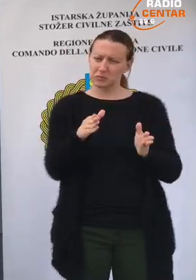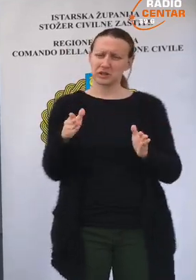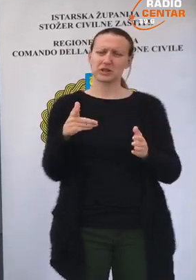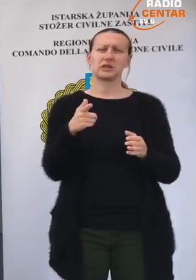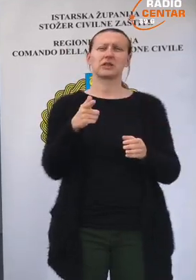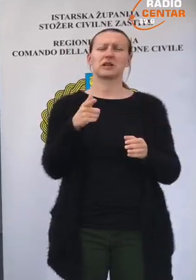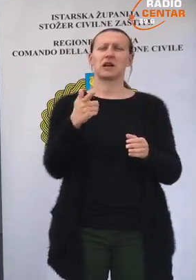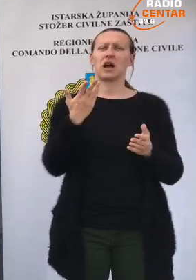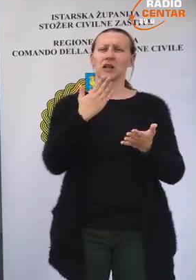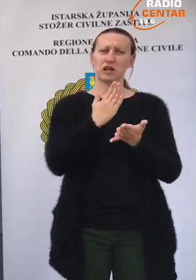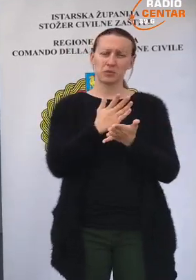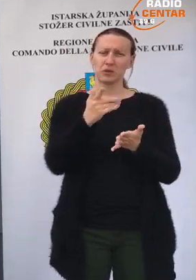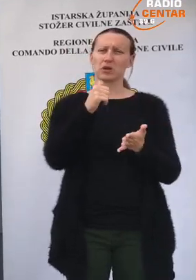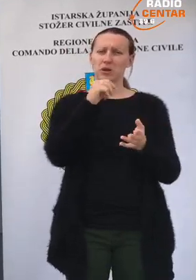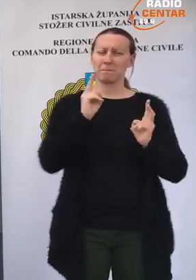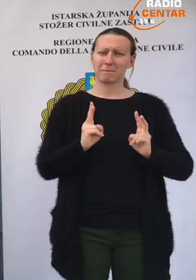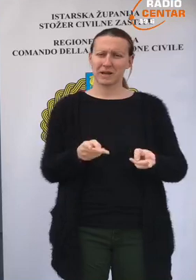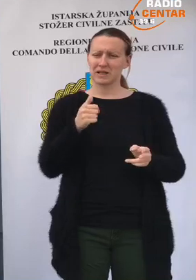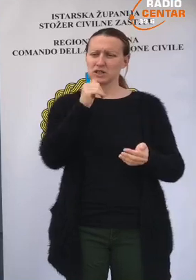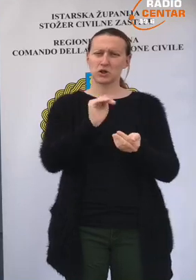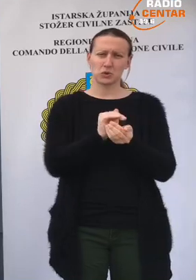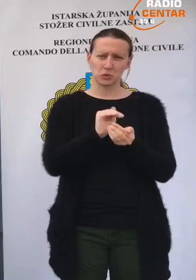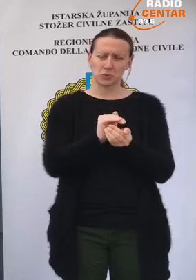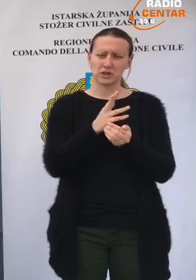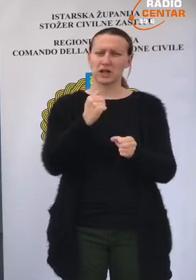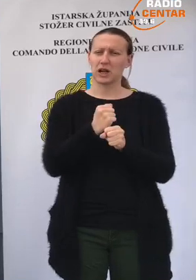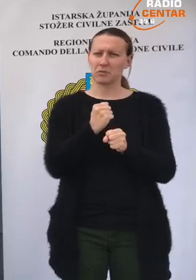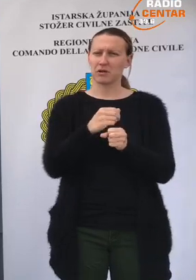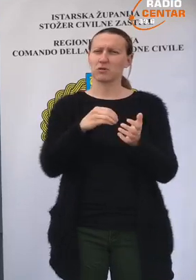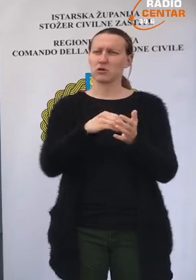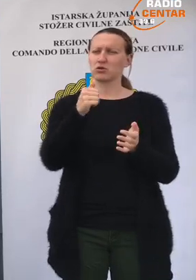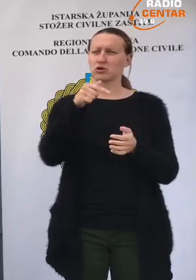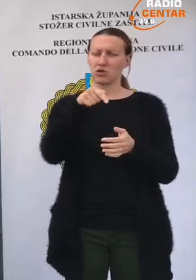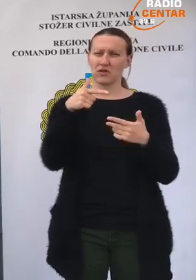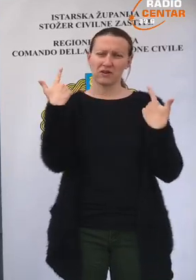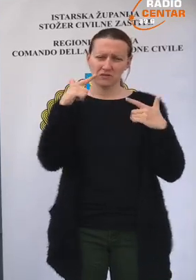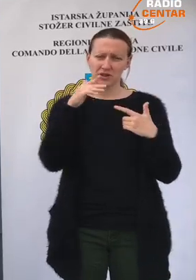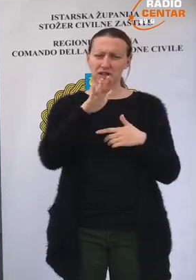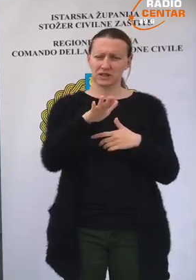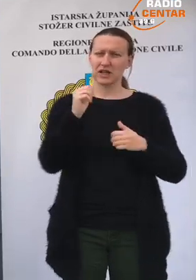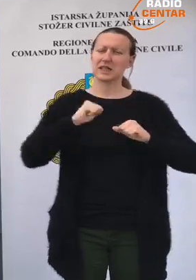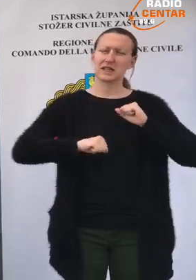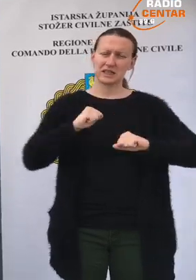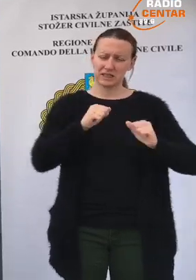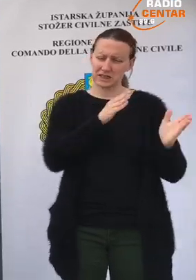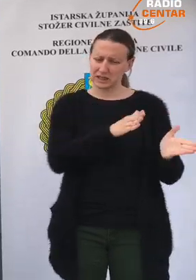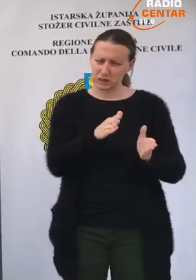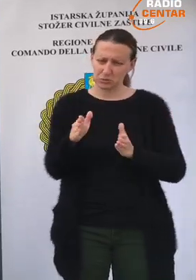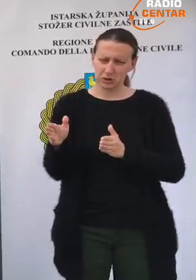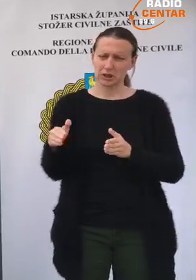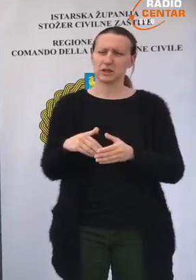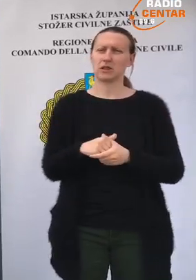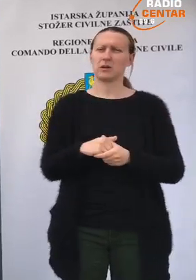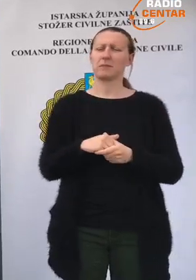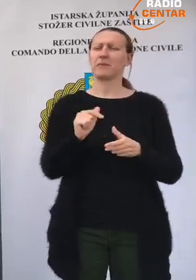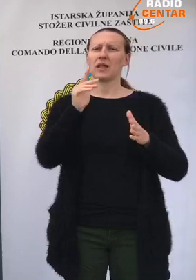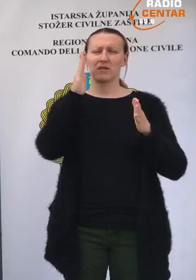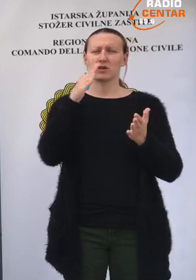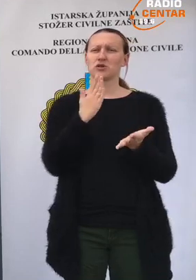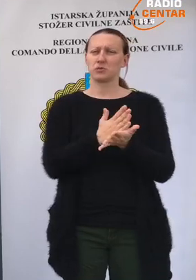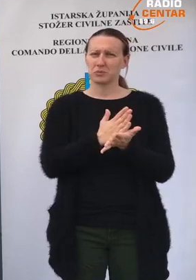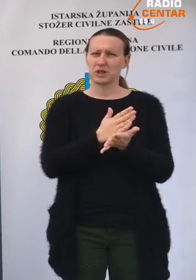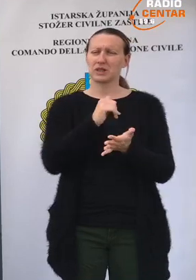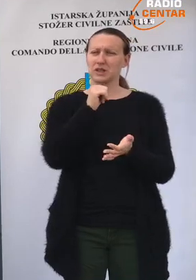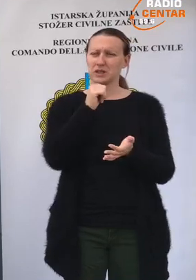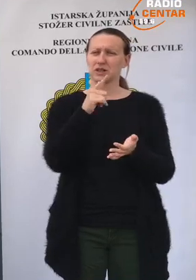period kada je bio i praznik i uskrs, da odradimo još i ovaj vikend na takav disciplinirani način. Najvrlatnije